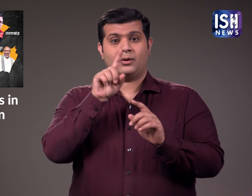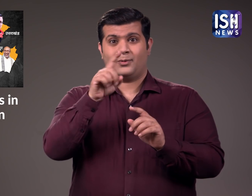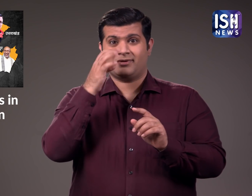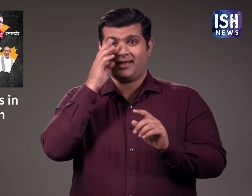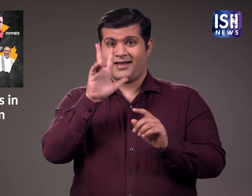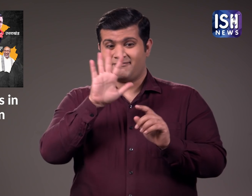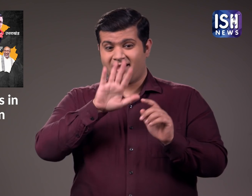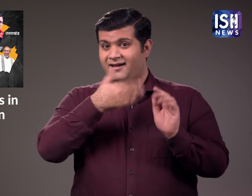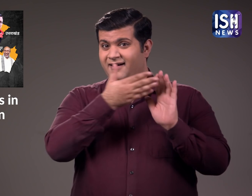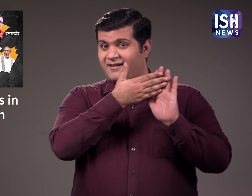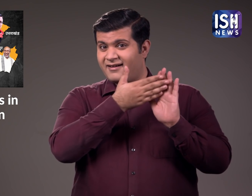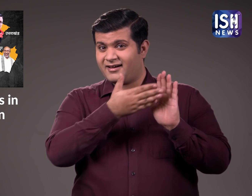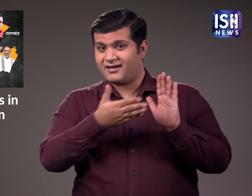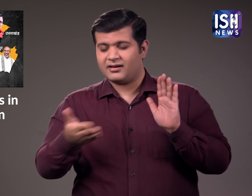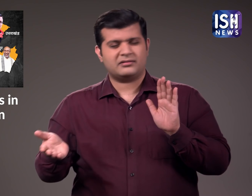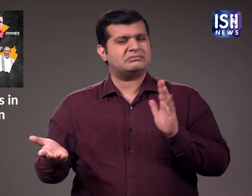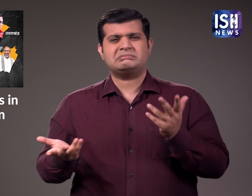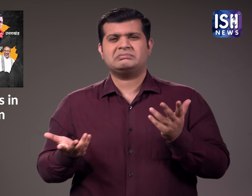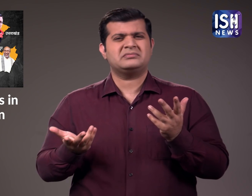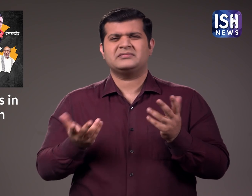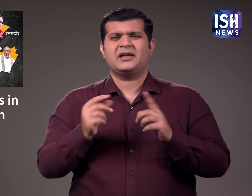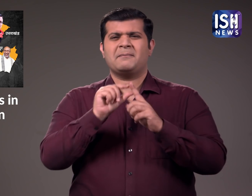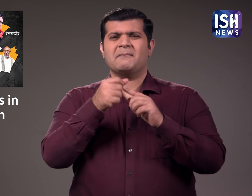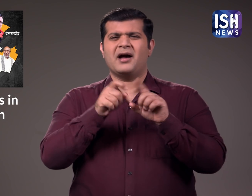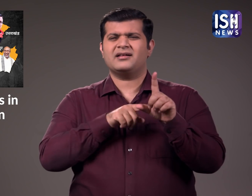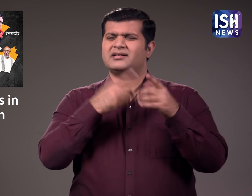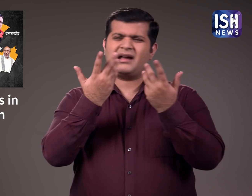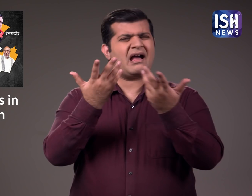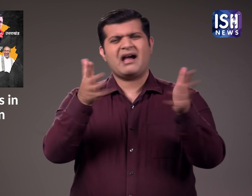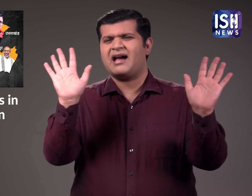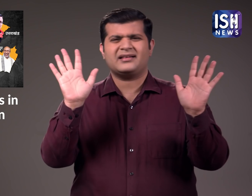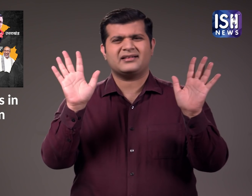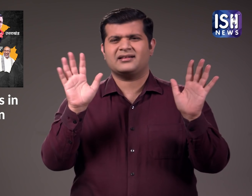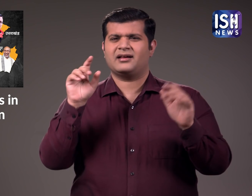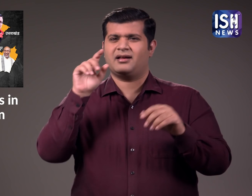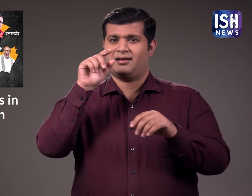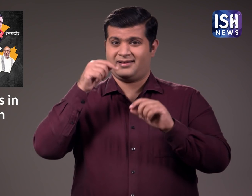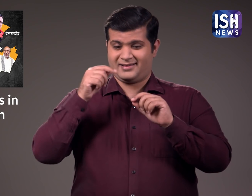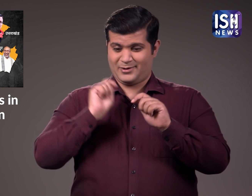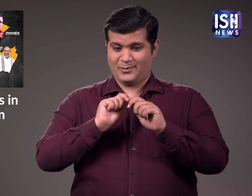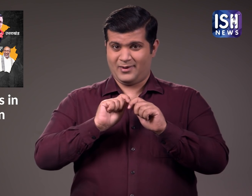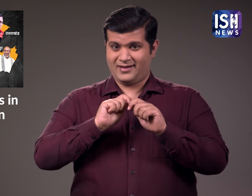1985 के बाद कोई भी पार्टी एक कार्यकाल के बाद सत्ता में नहीं लोट पाई